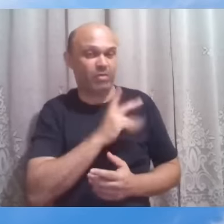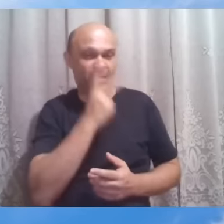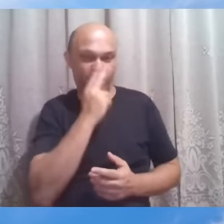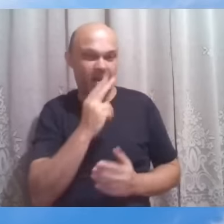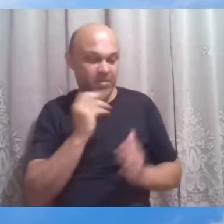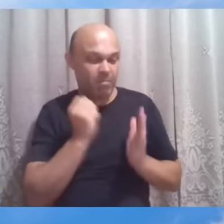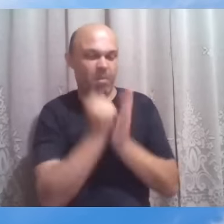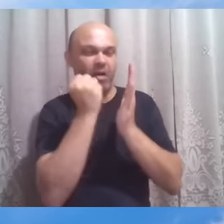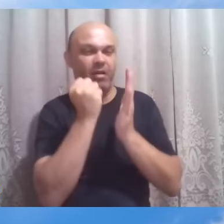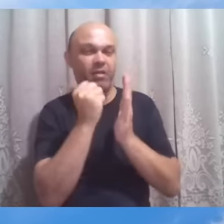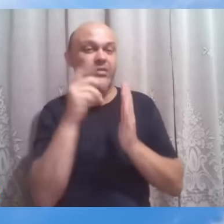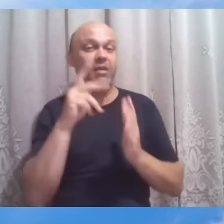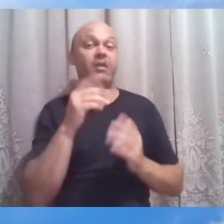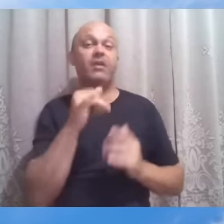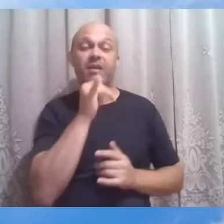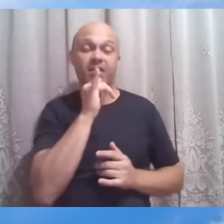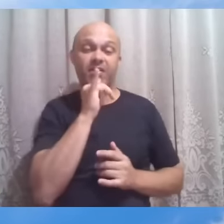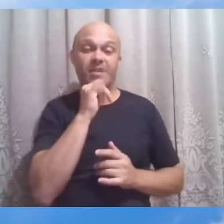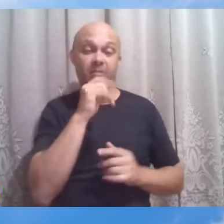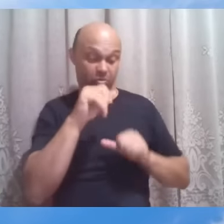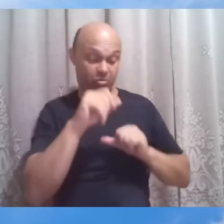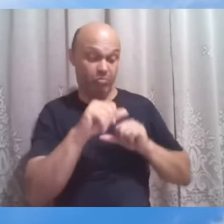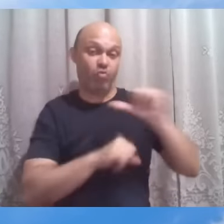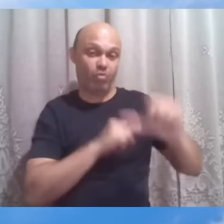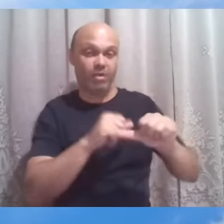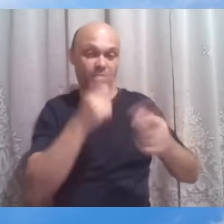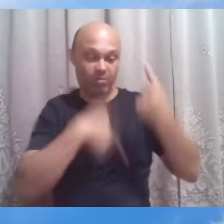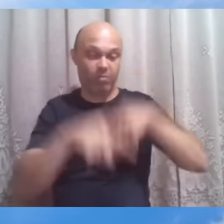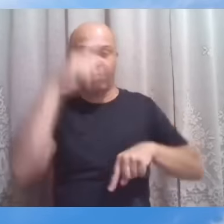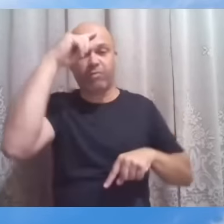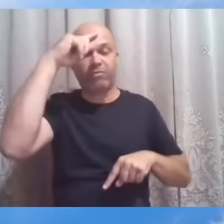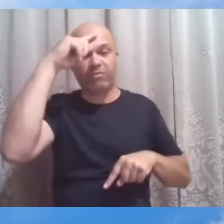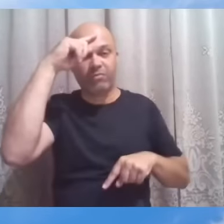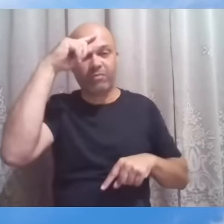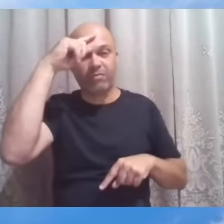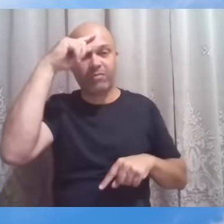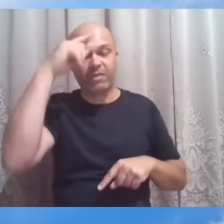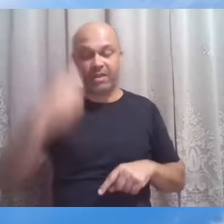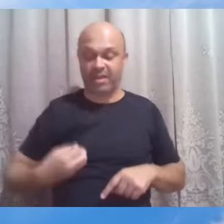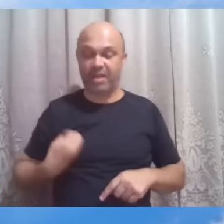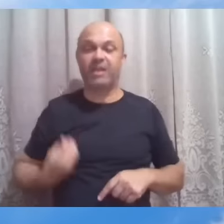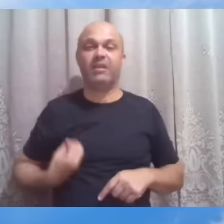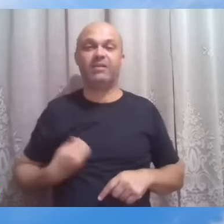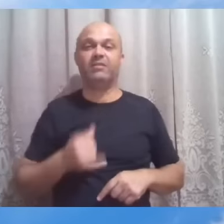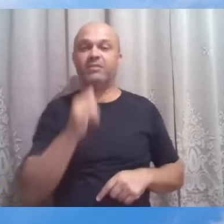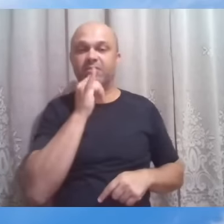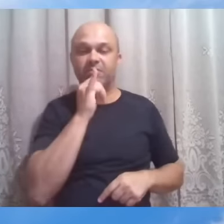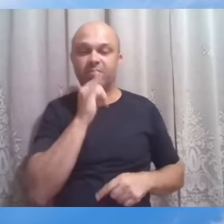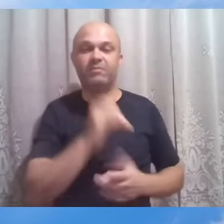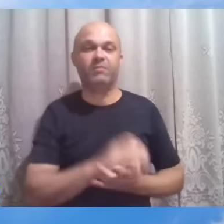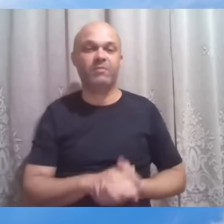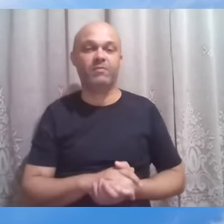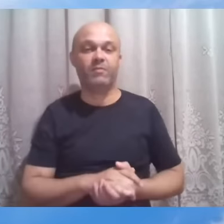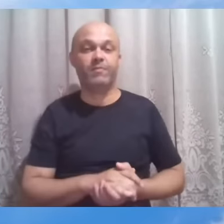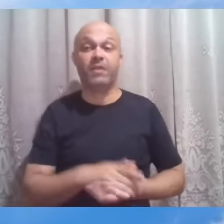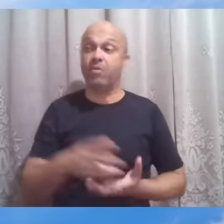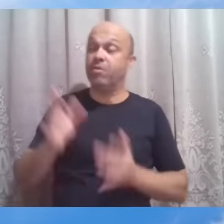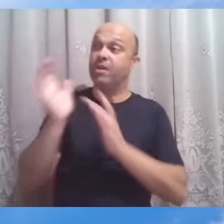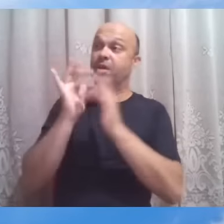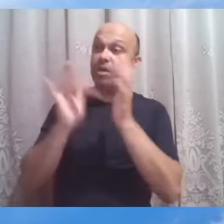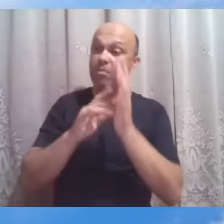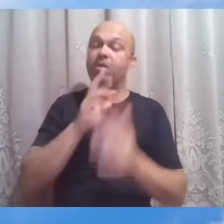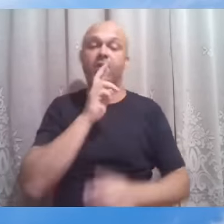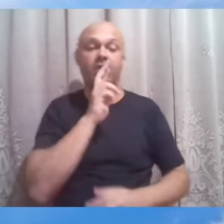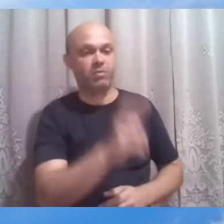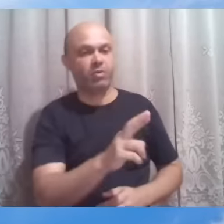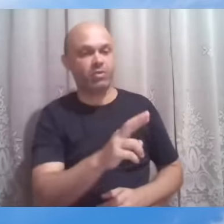renovação, como exemplos de vivência. Então, Jesus responde a ela, não é bom pegar o